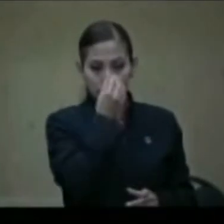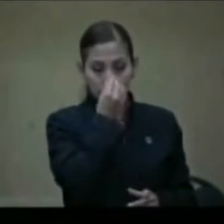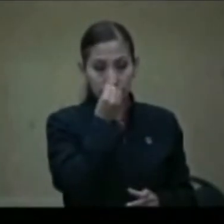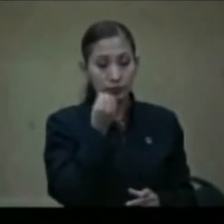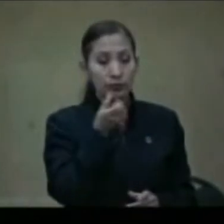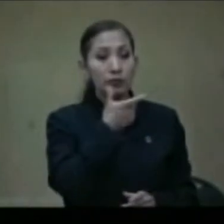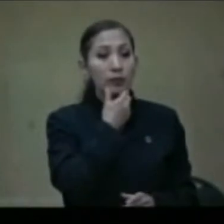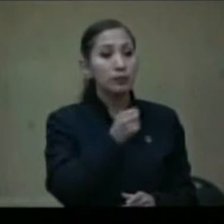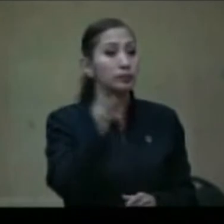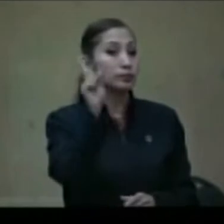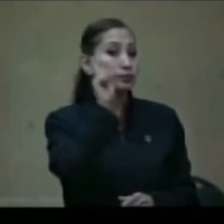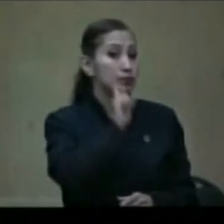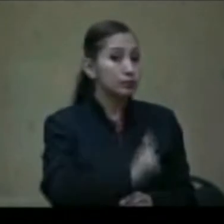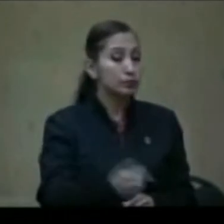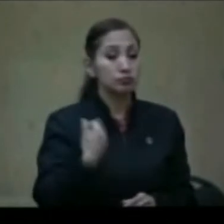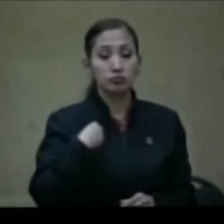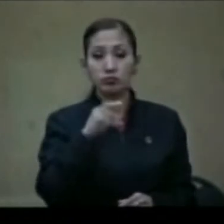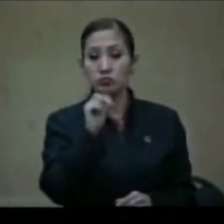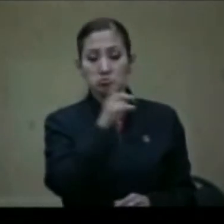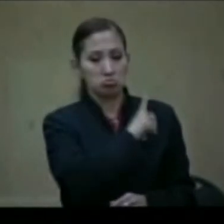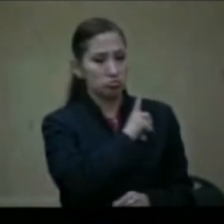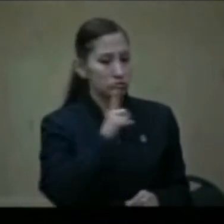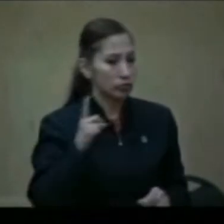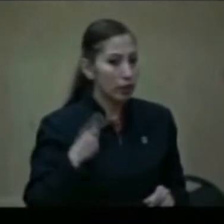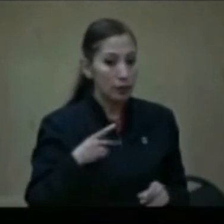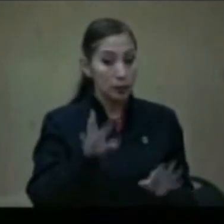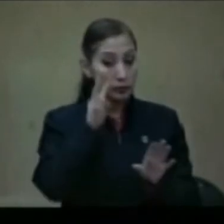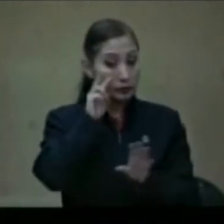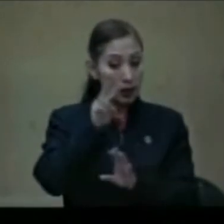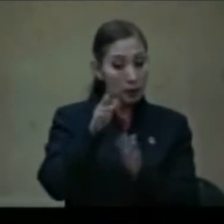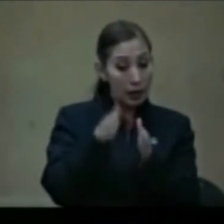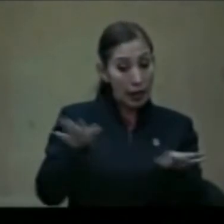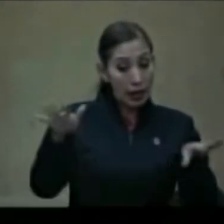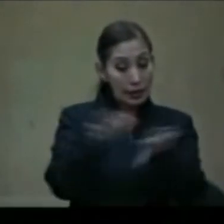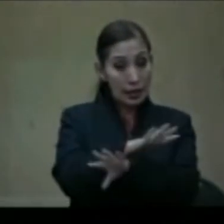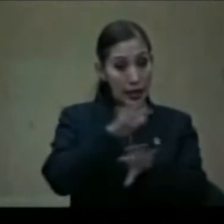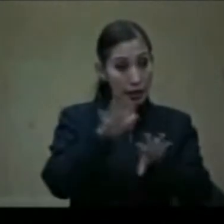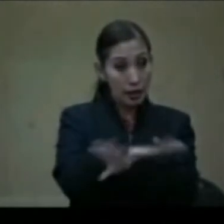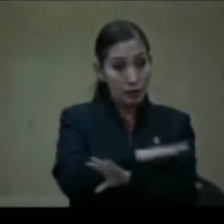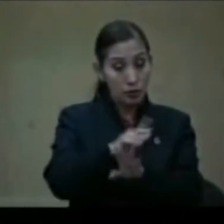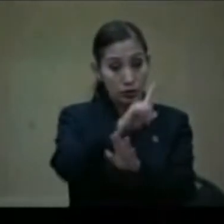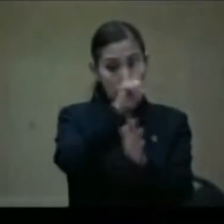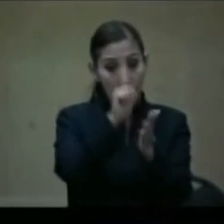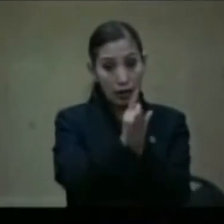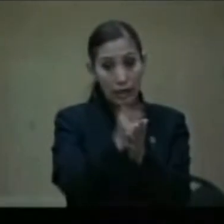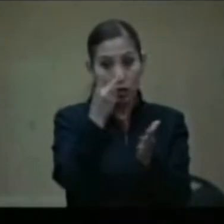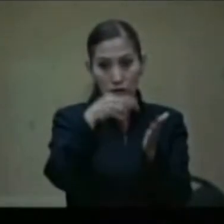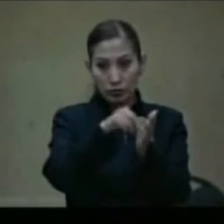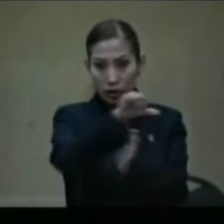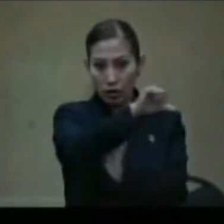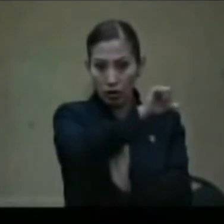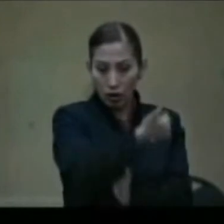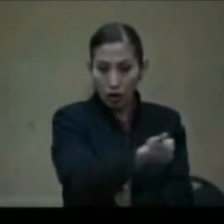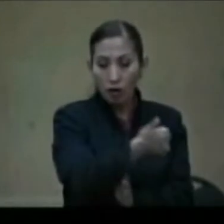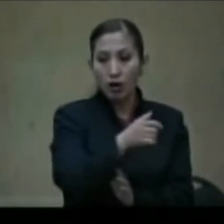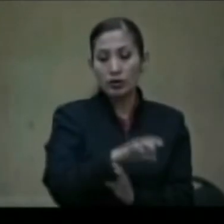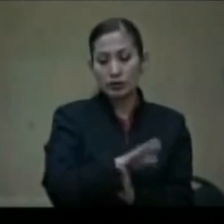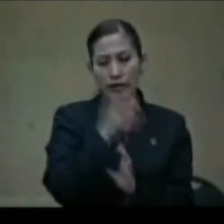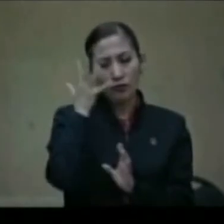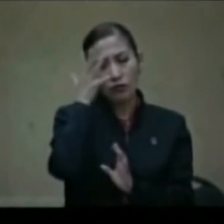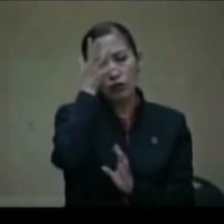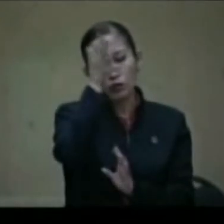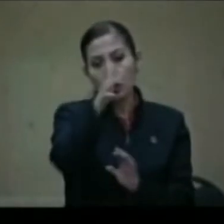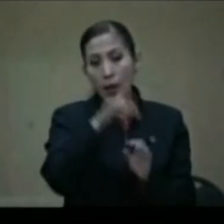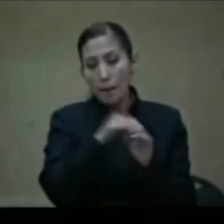Amigas y amigos, no debemos perder de vista que el cambio de la Reforma Constitucional de 2011 va más allá